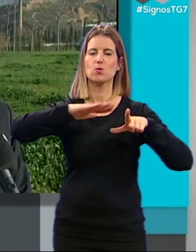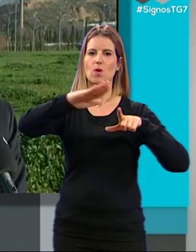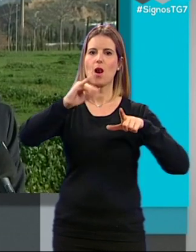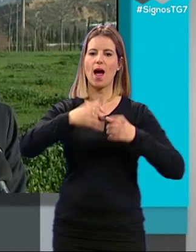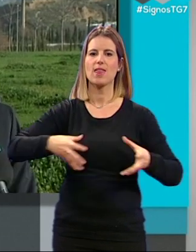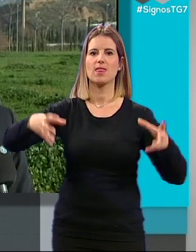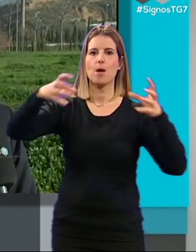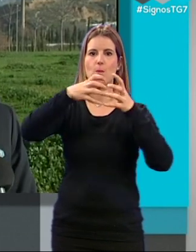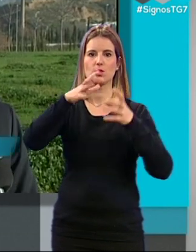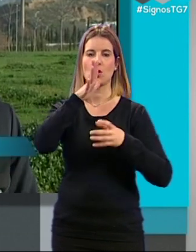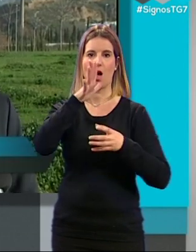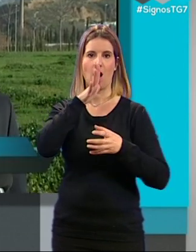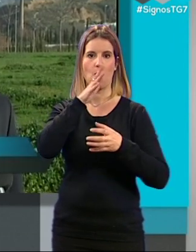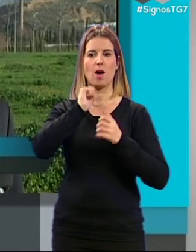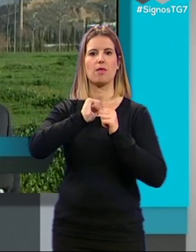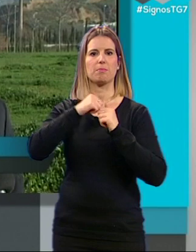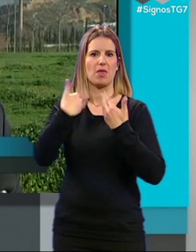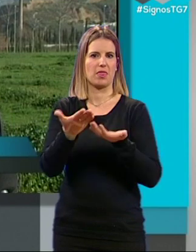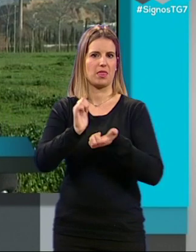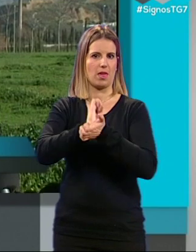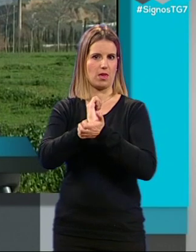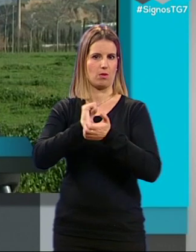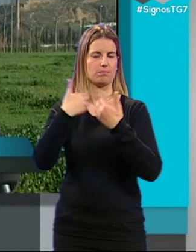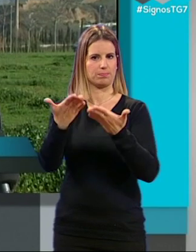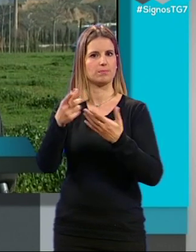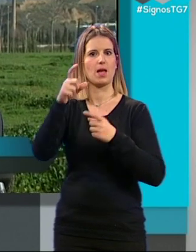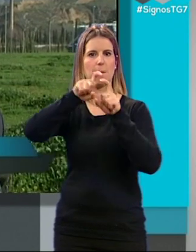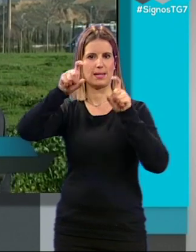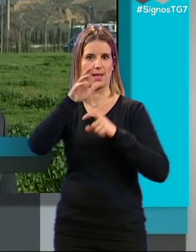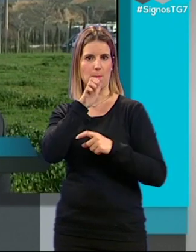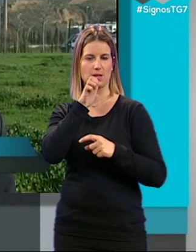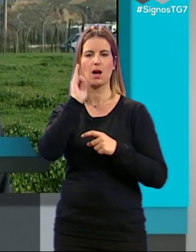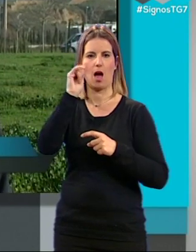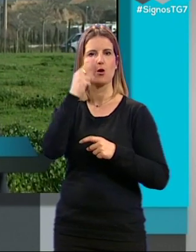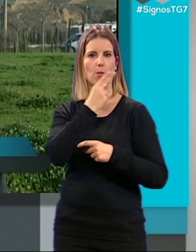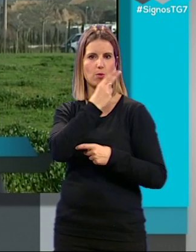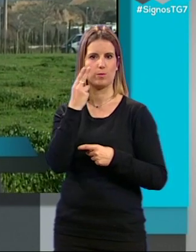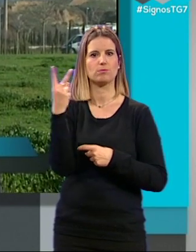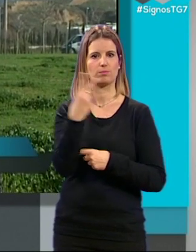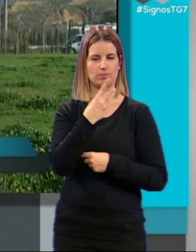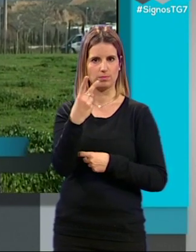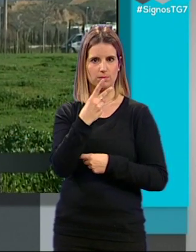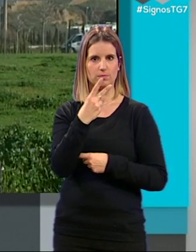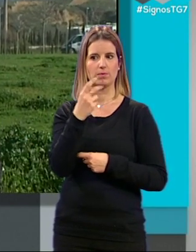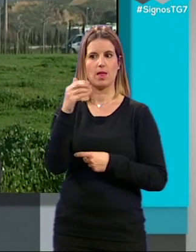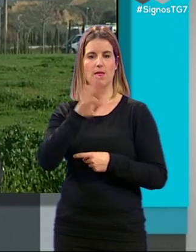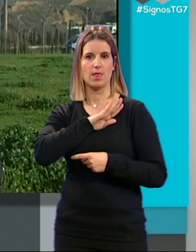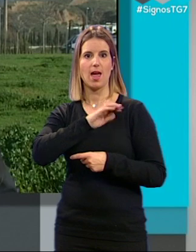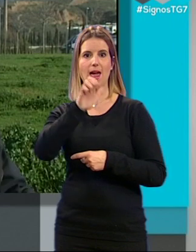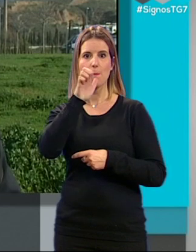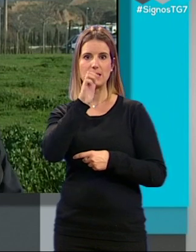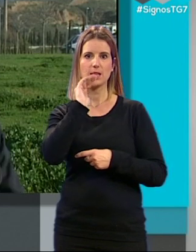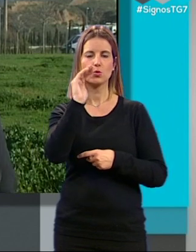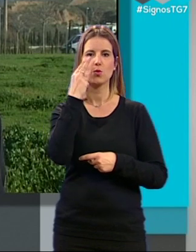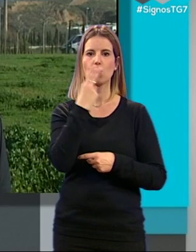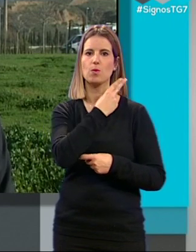fueron cedidos por parte de la ciudad, del ayuntamiento, a Masagra. Por tanto, existe un compromiso de Masagra, y es